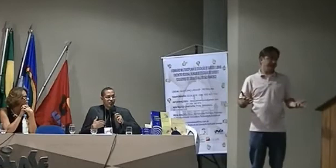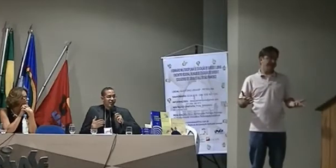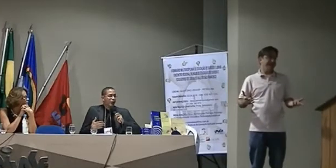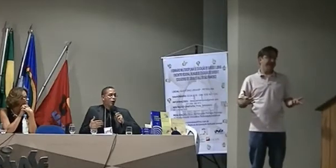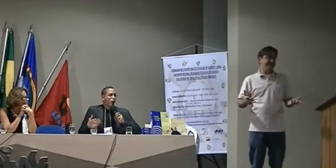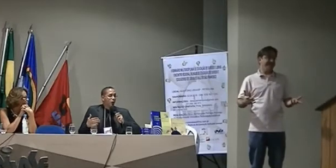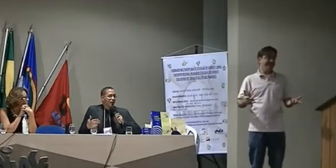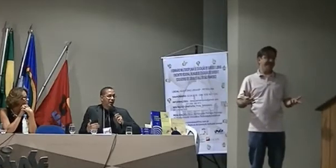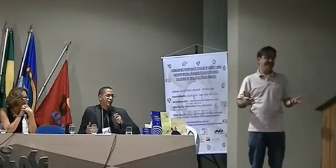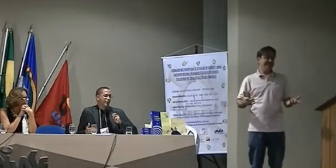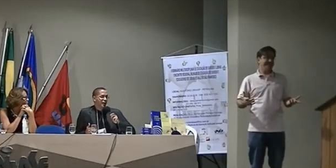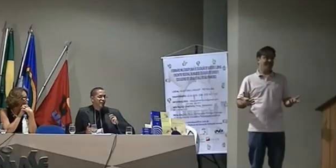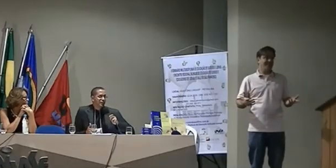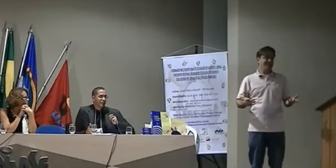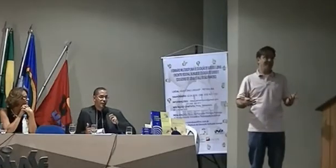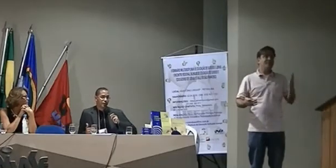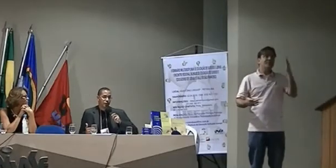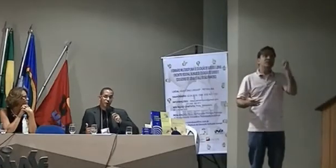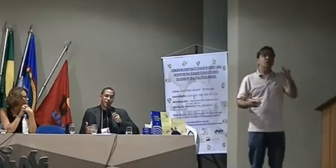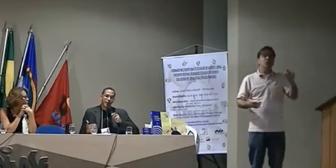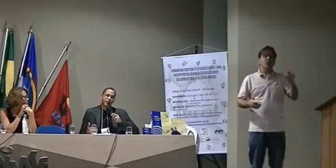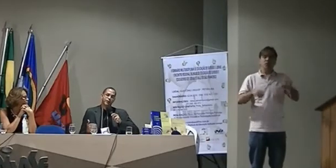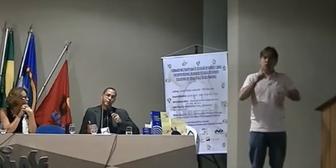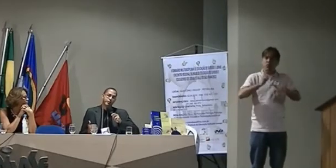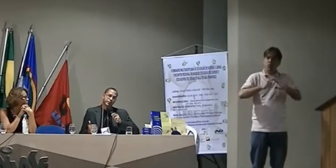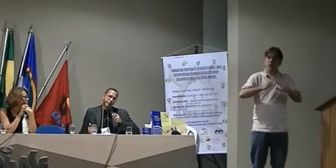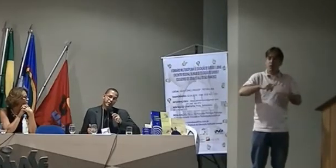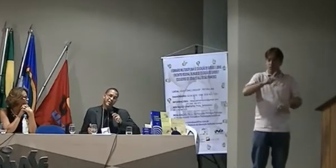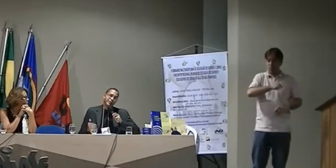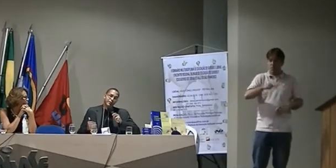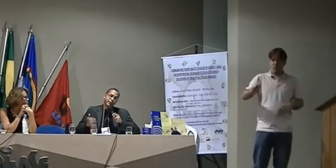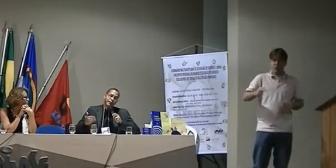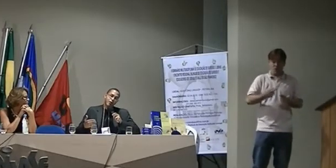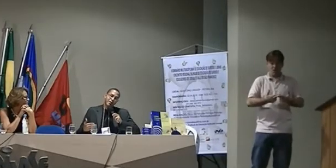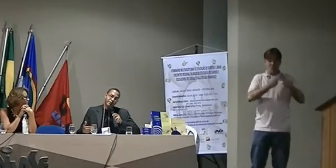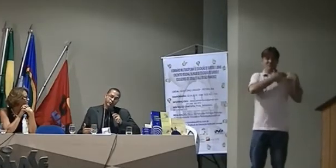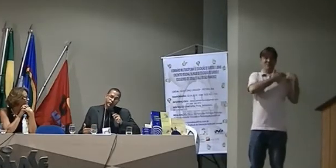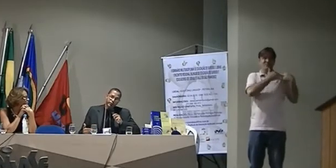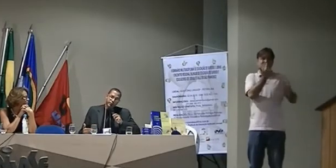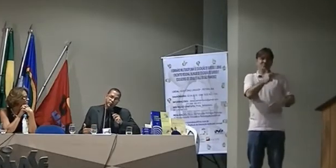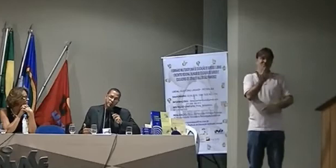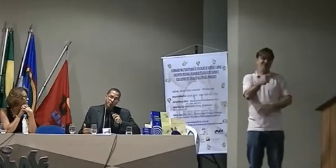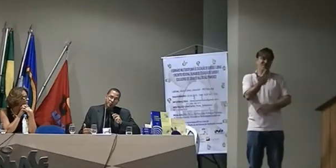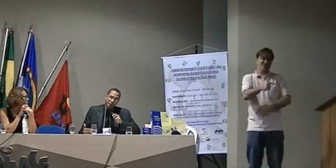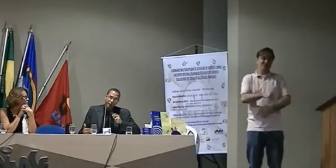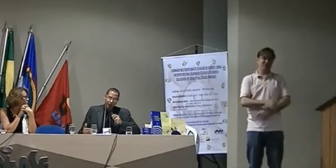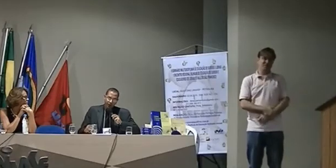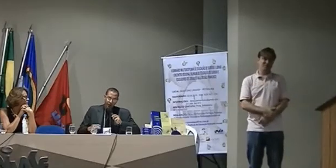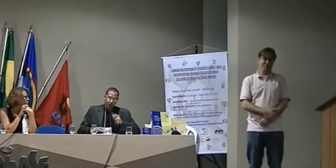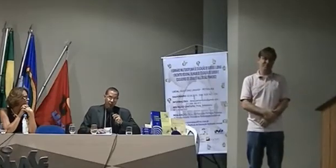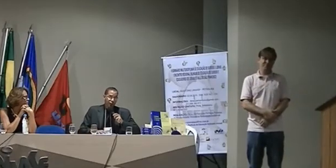se sentem com a obrigatoriedade de receber essas pessoas pela falta de informação do rio. Então é